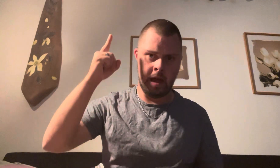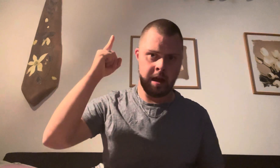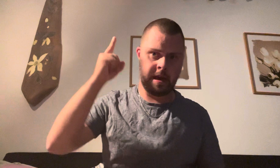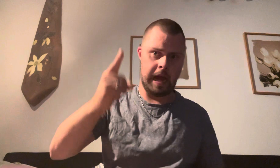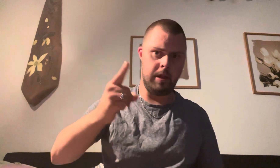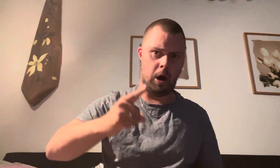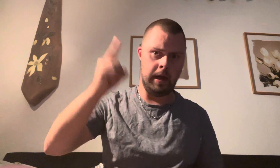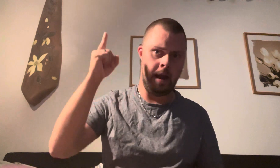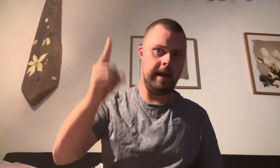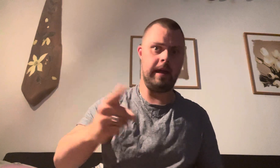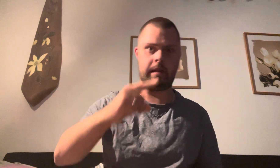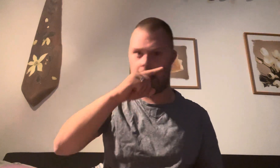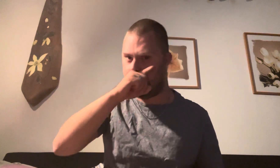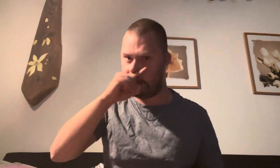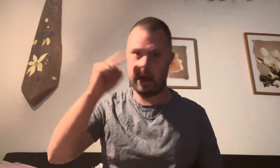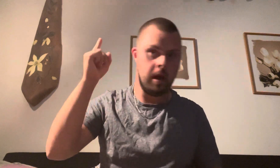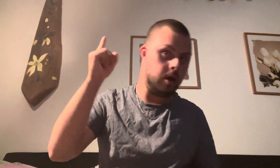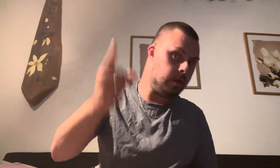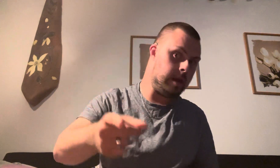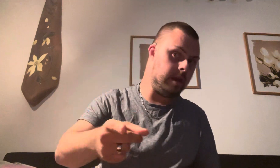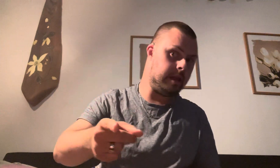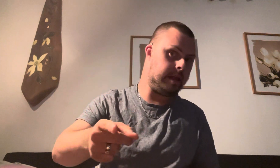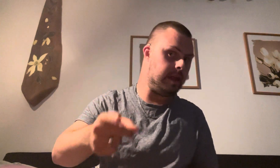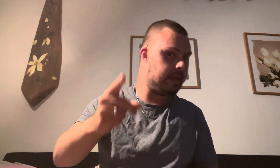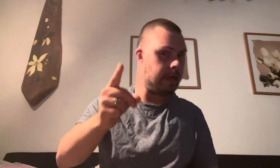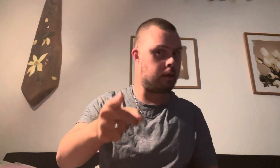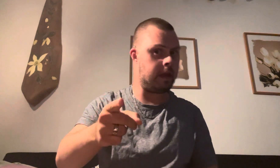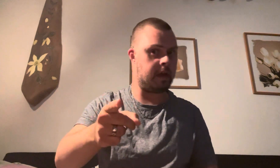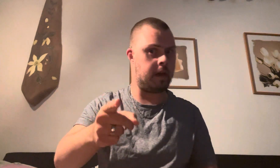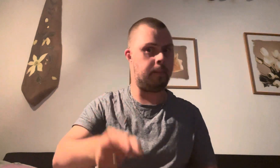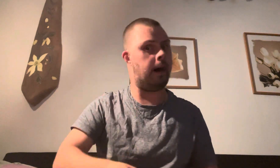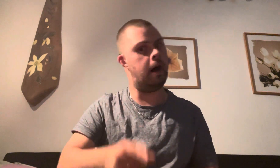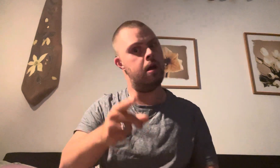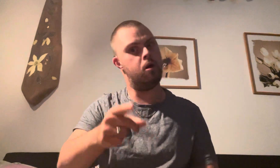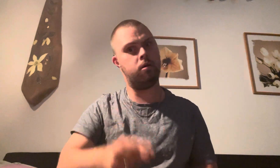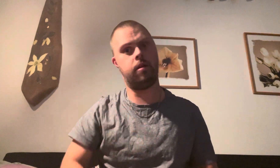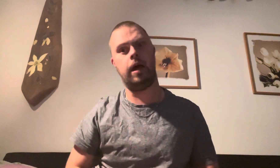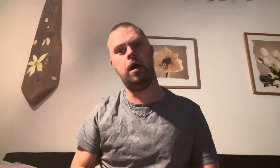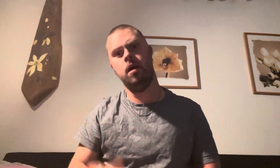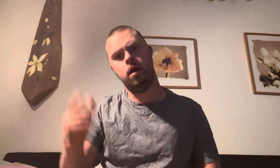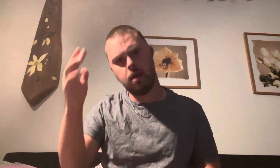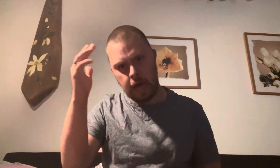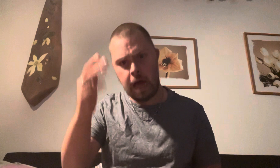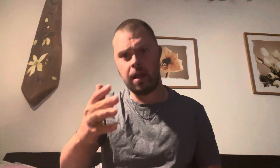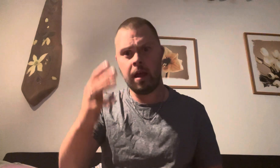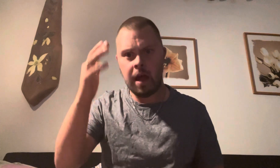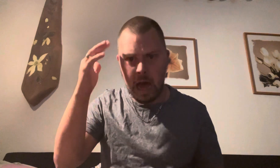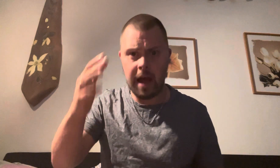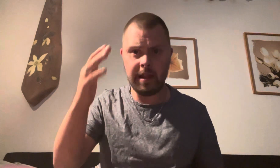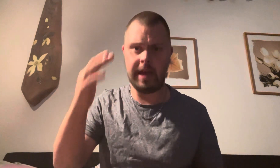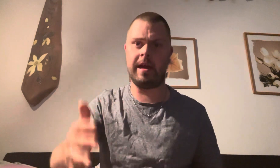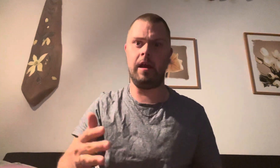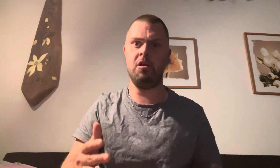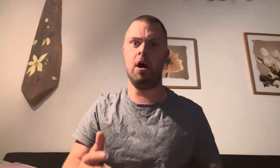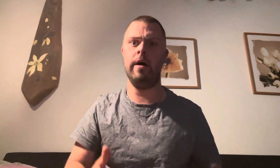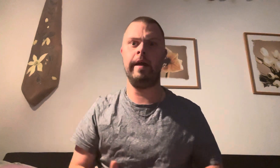kanallistan. Det ska jag inte glömma, just det. Här, här ni kan ni göra det.